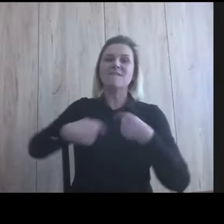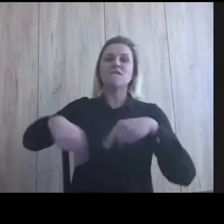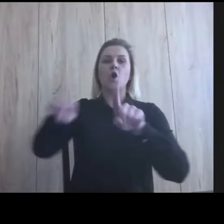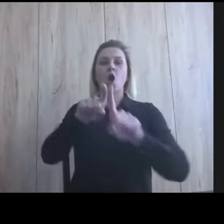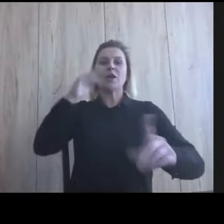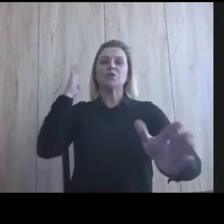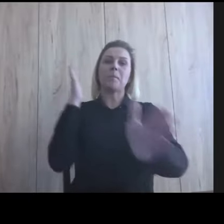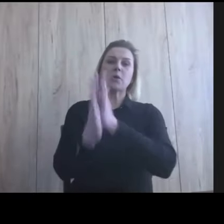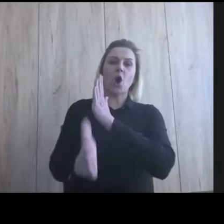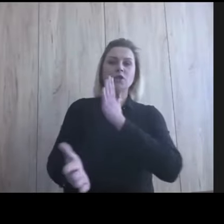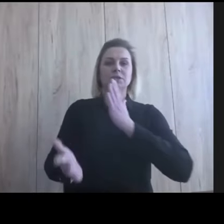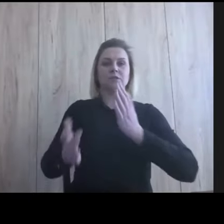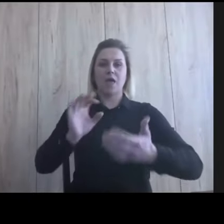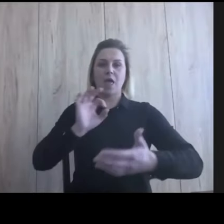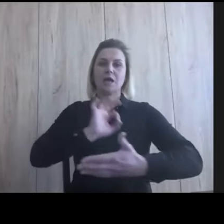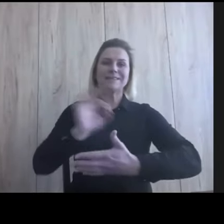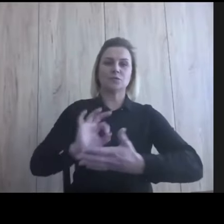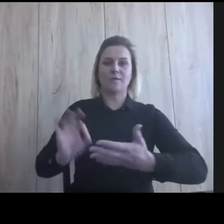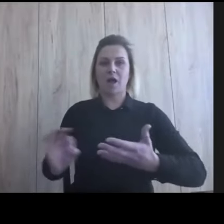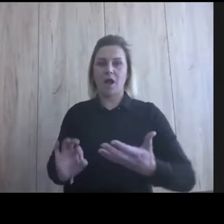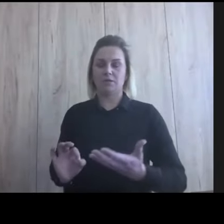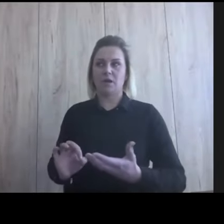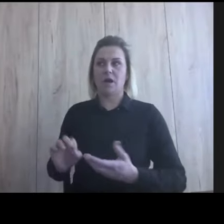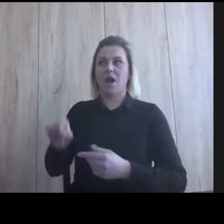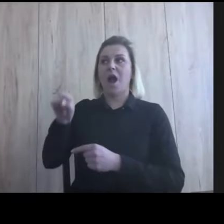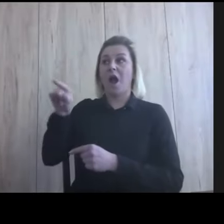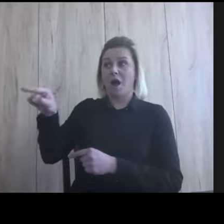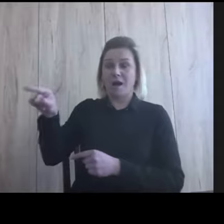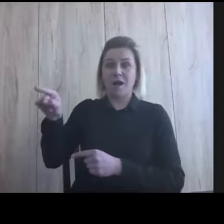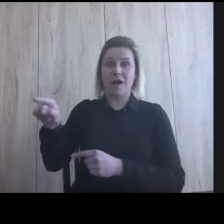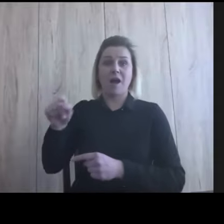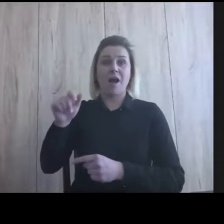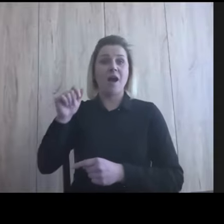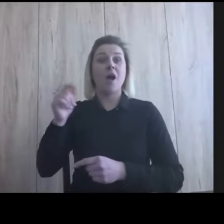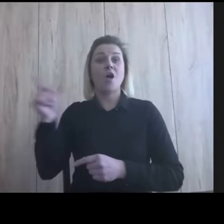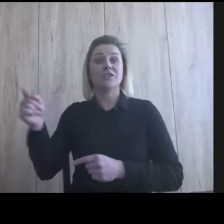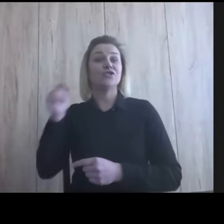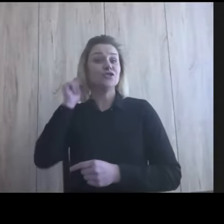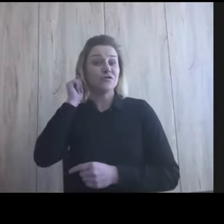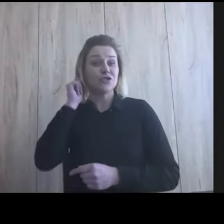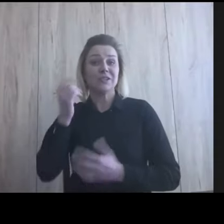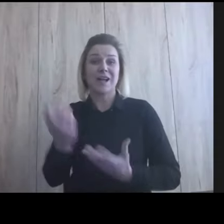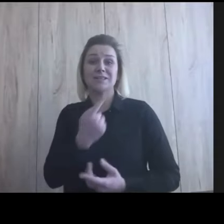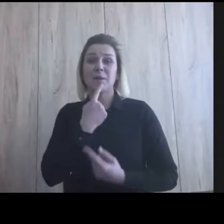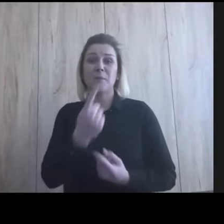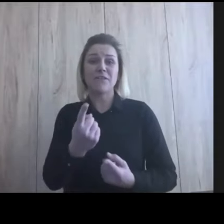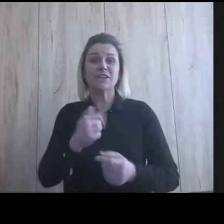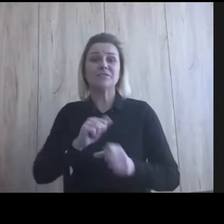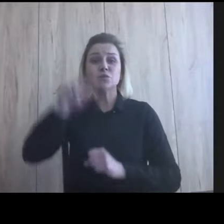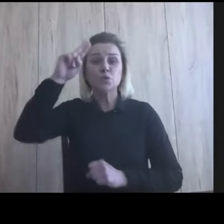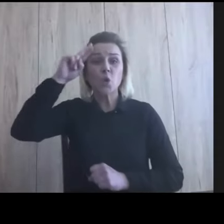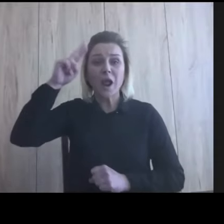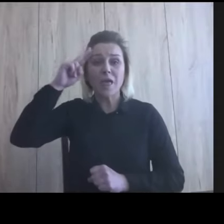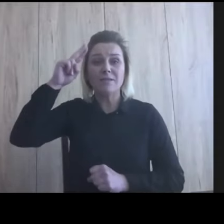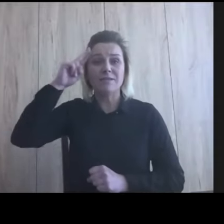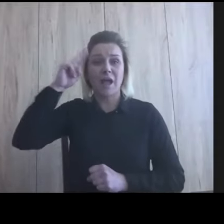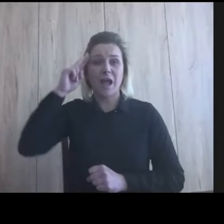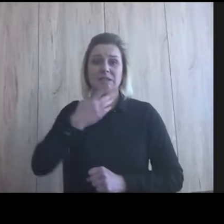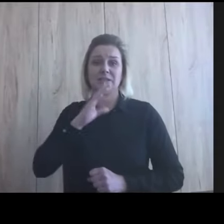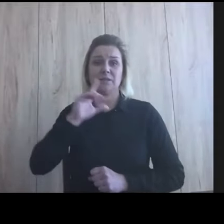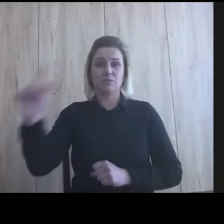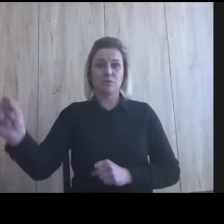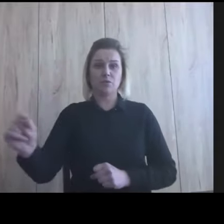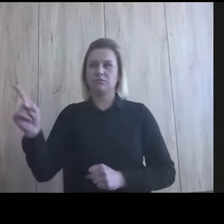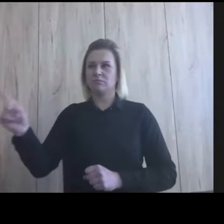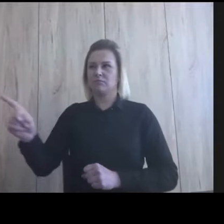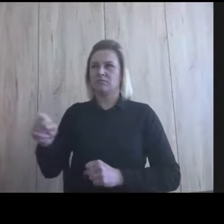takich jak narysowanie kółka. Kiedy dziecko komunikowało, że chce iść do toalety, pani zdefiniowała to jako autoagresja,